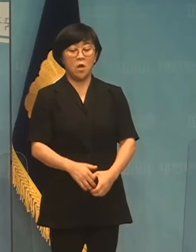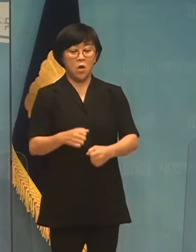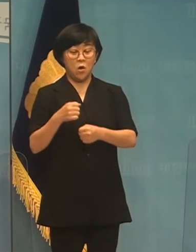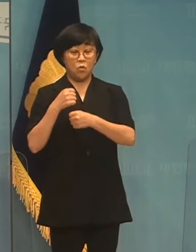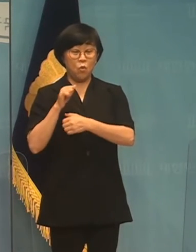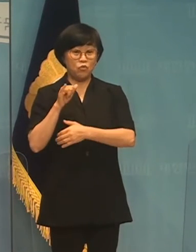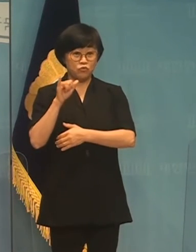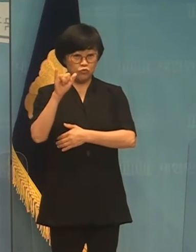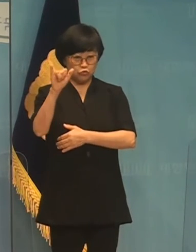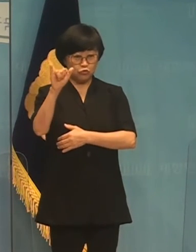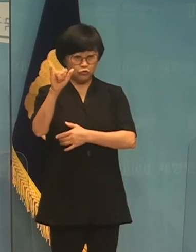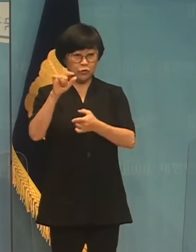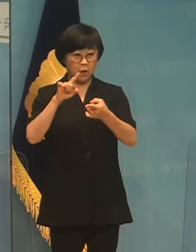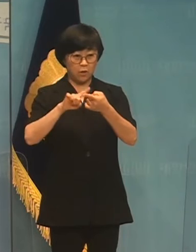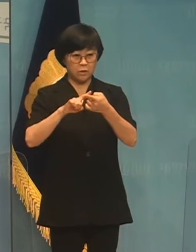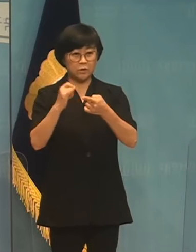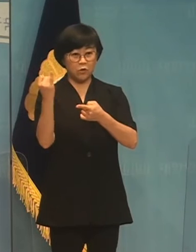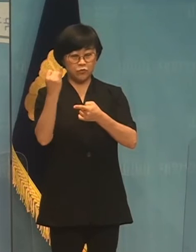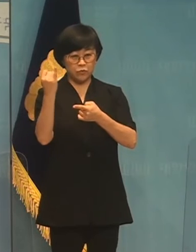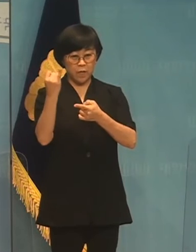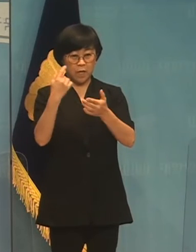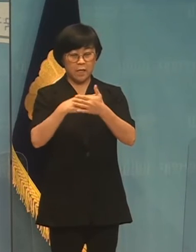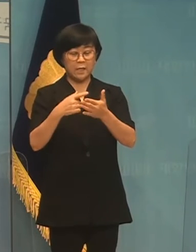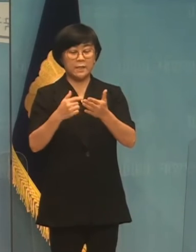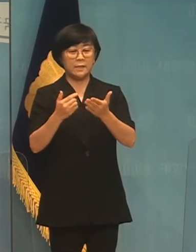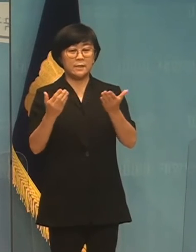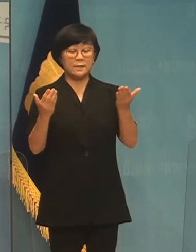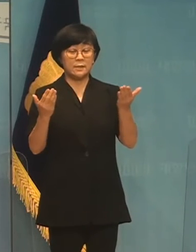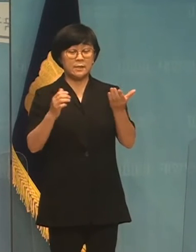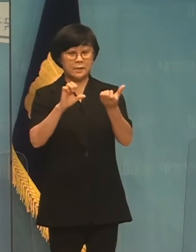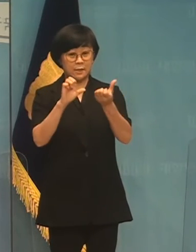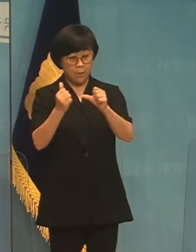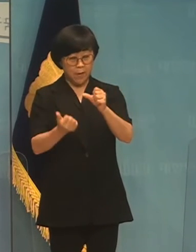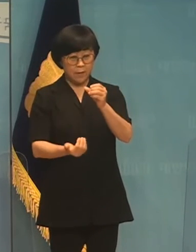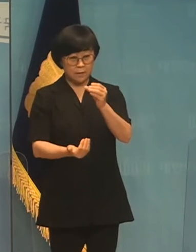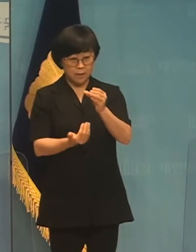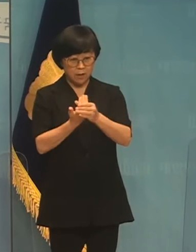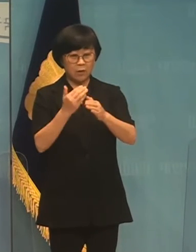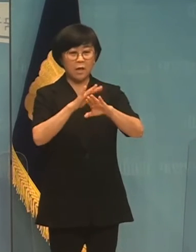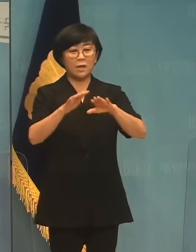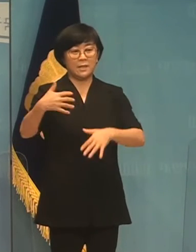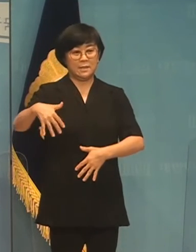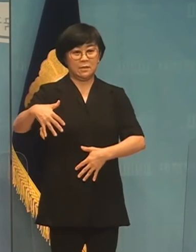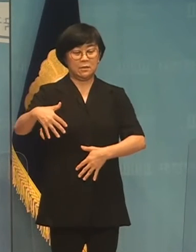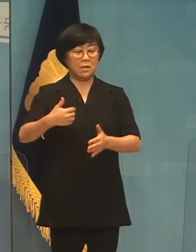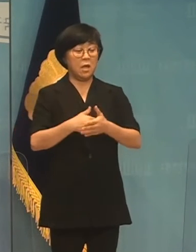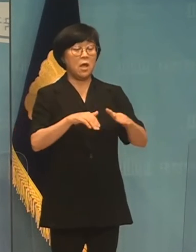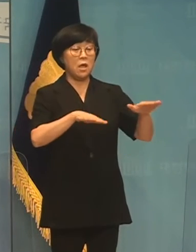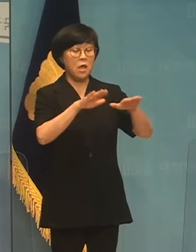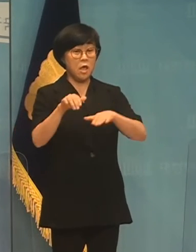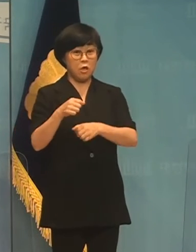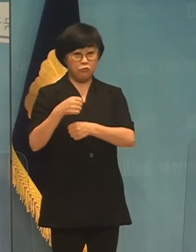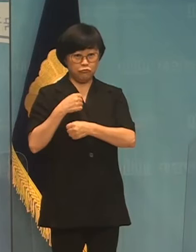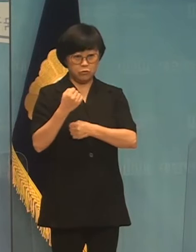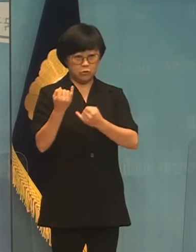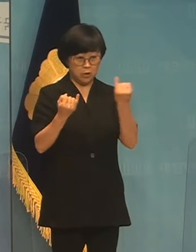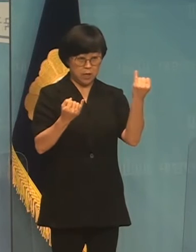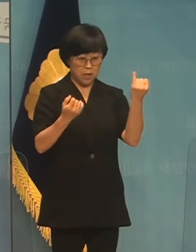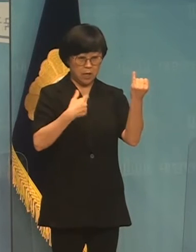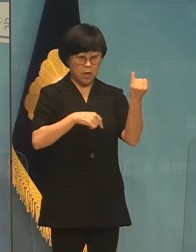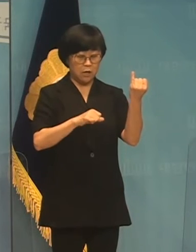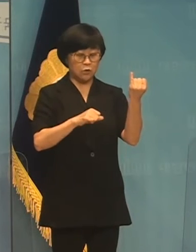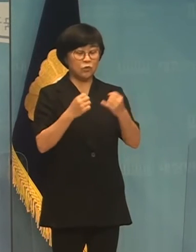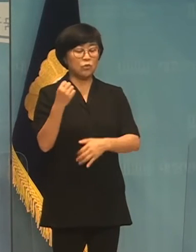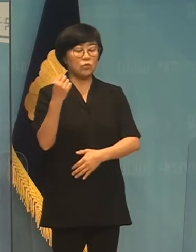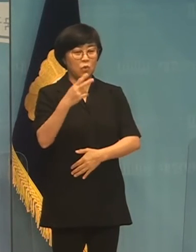자막 제공 제공 및 제공 및